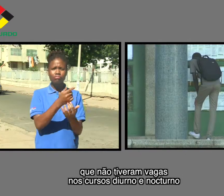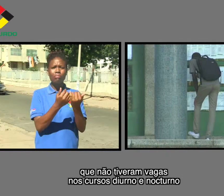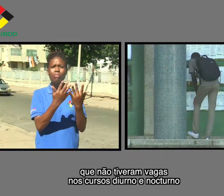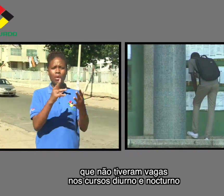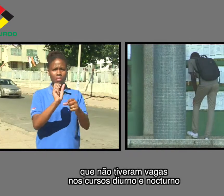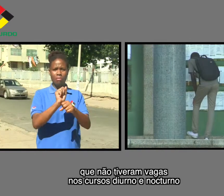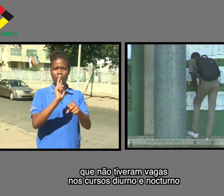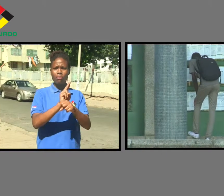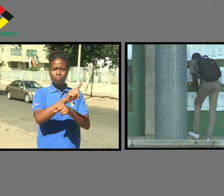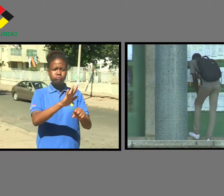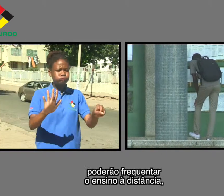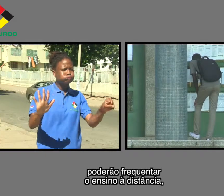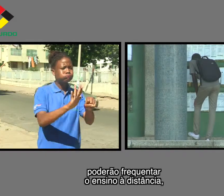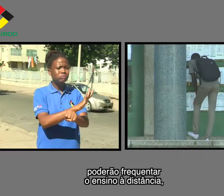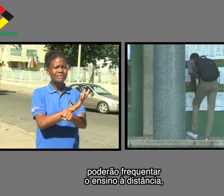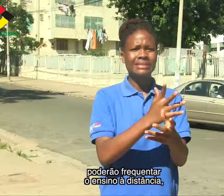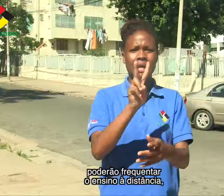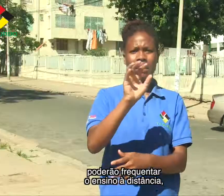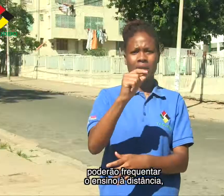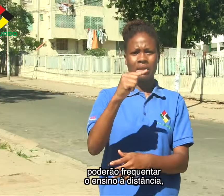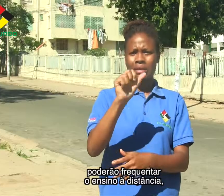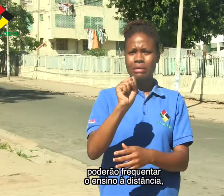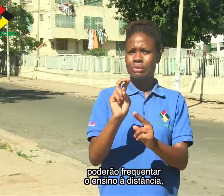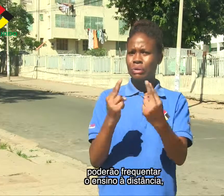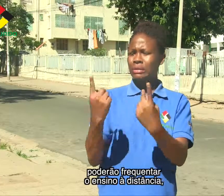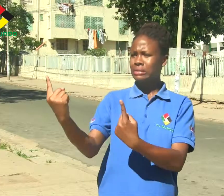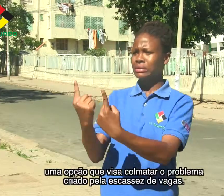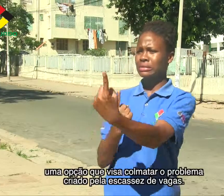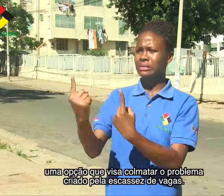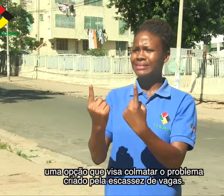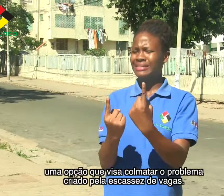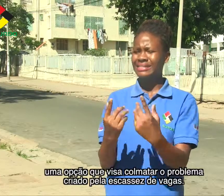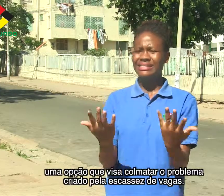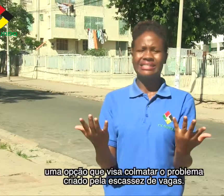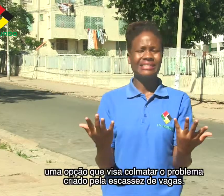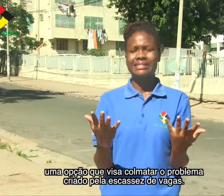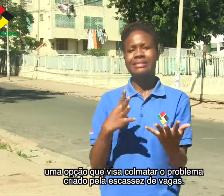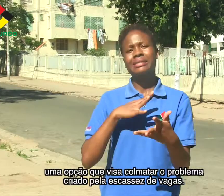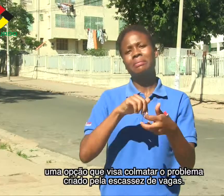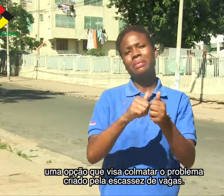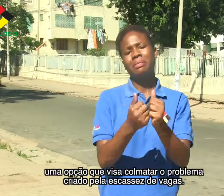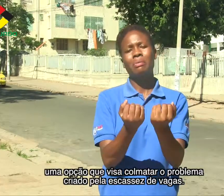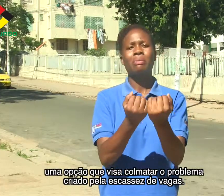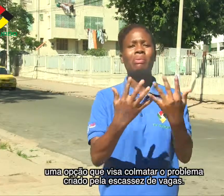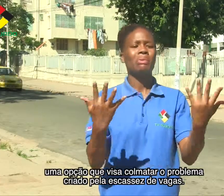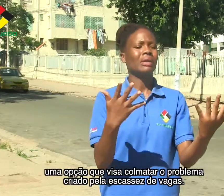diurno e noturno, poderão frequentar o ensino à distância, uma opção que visa colmatar o problema